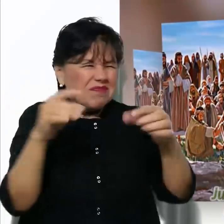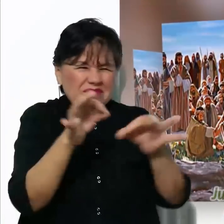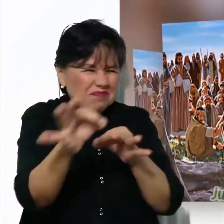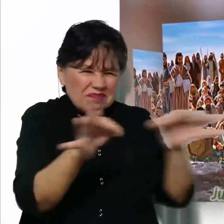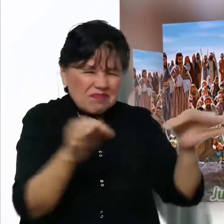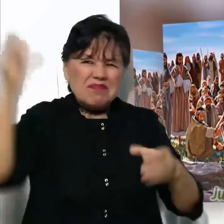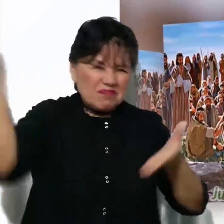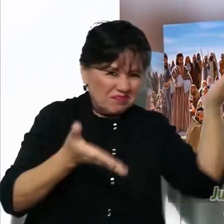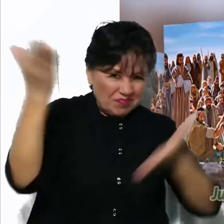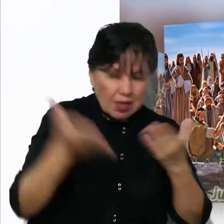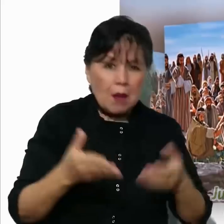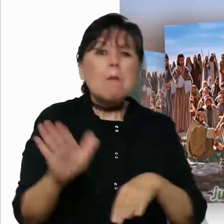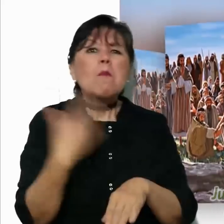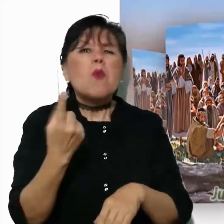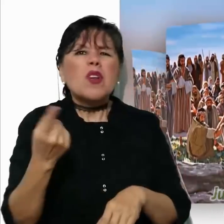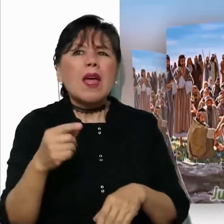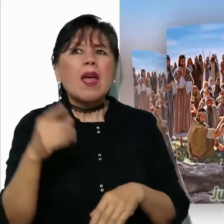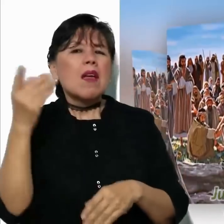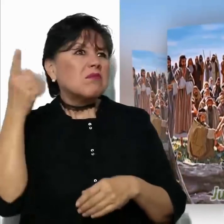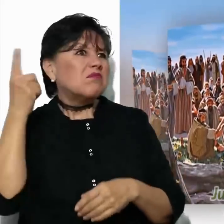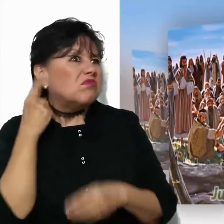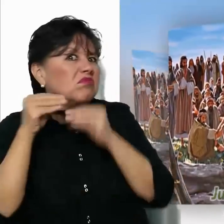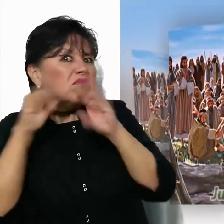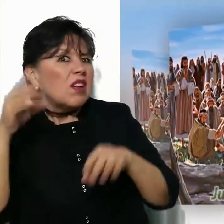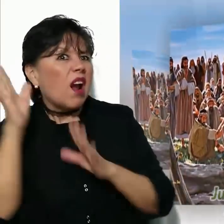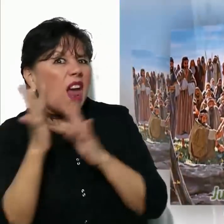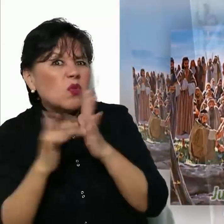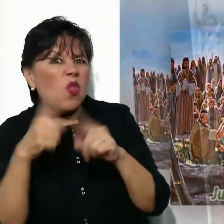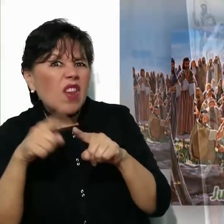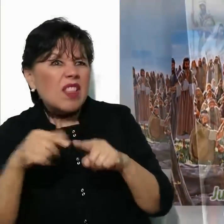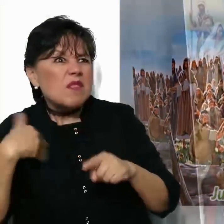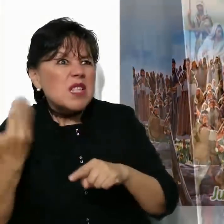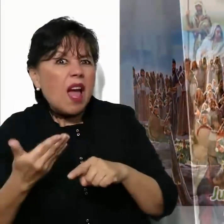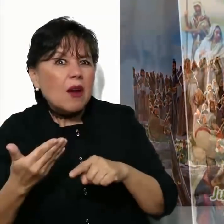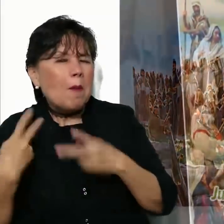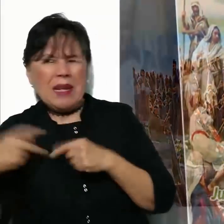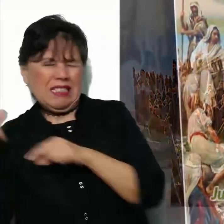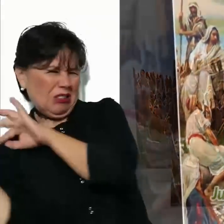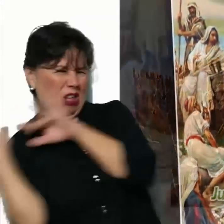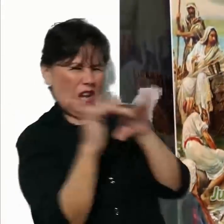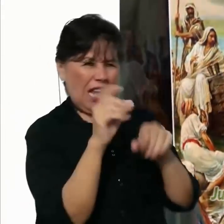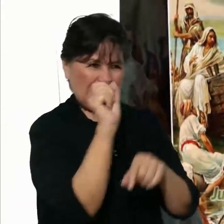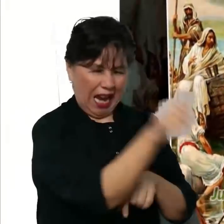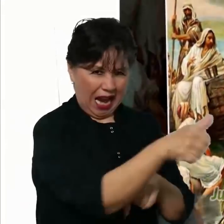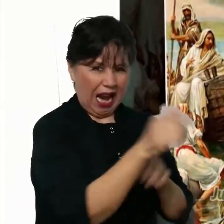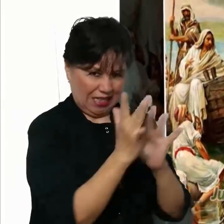Sidón, habiendo tenido noticias de lo que Jesús hacía, se trasladó a donde él estaba.